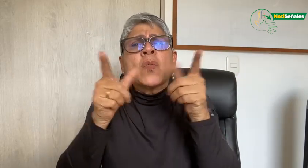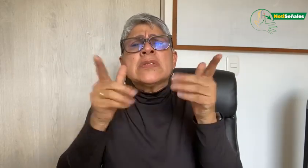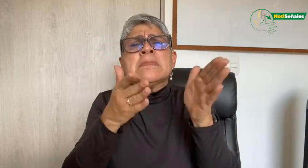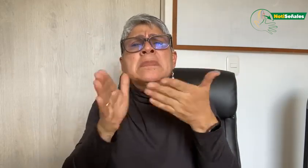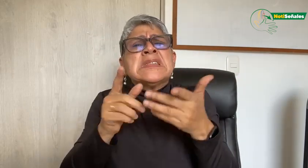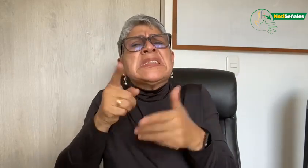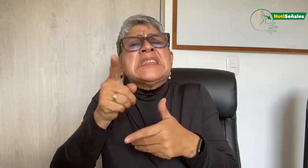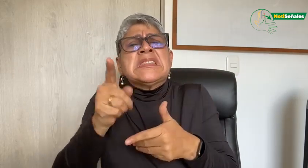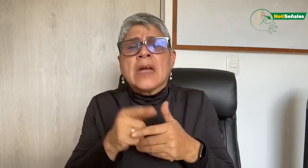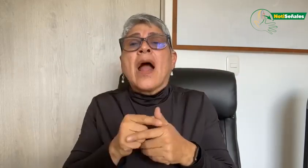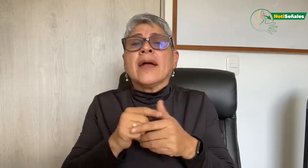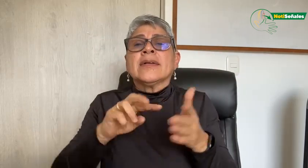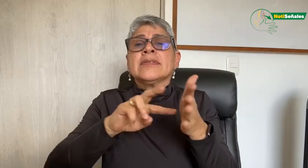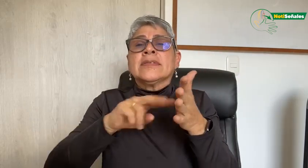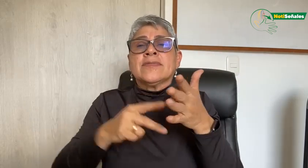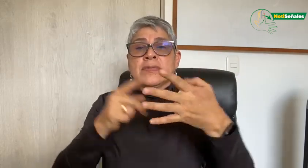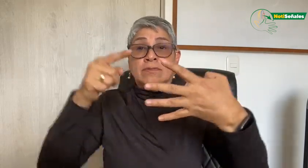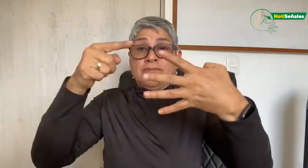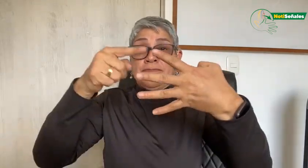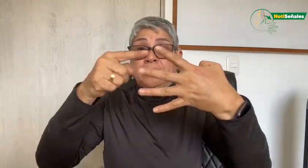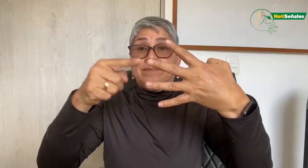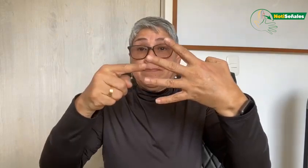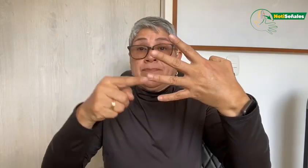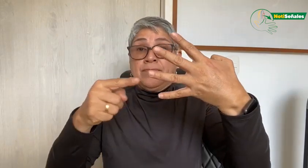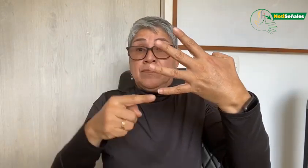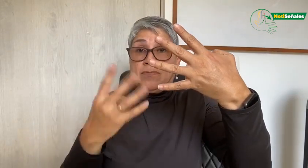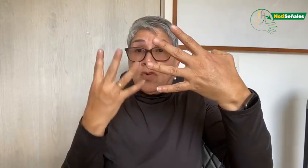responsables de trabajar en torno a cuatro aspectos.